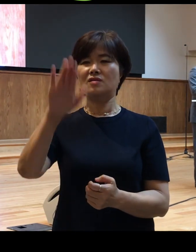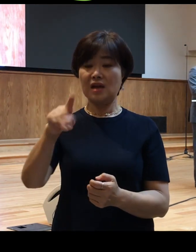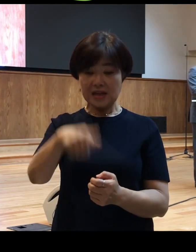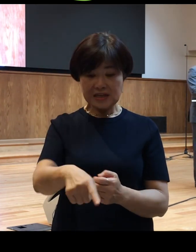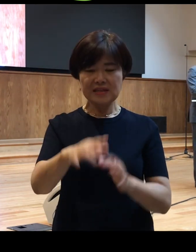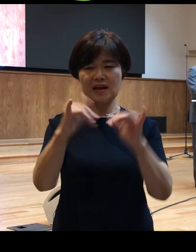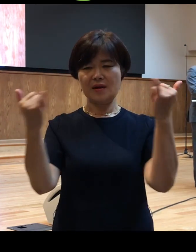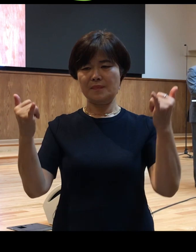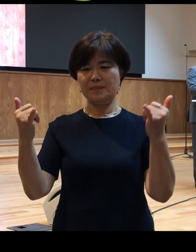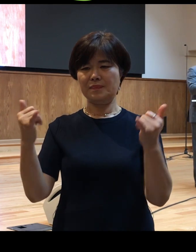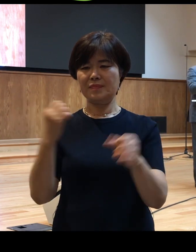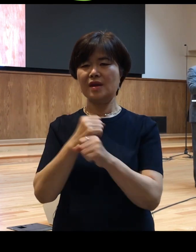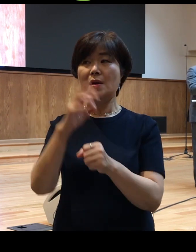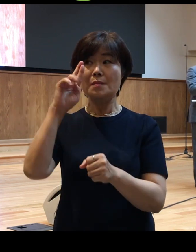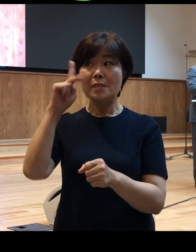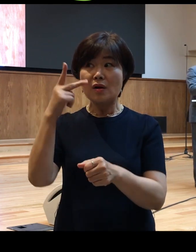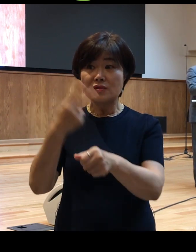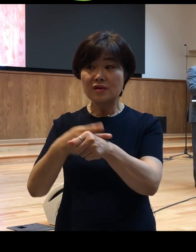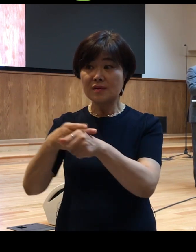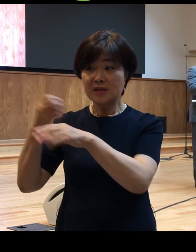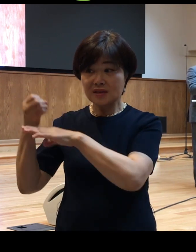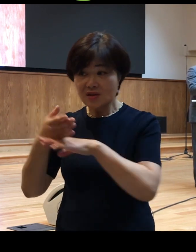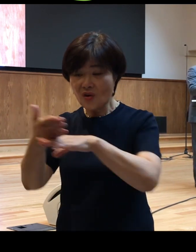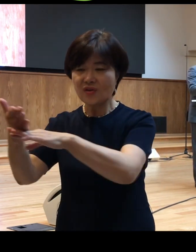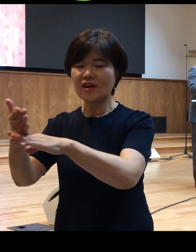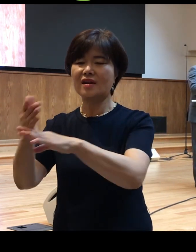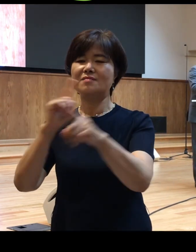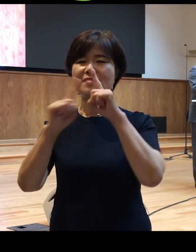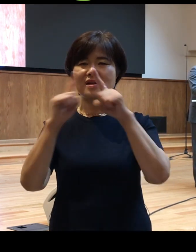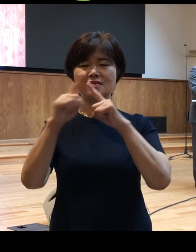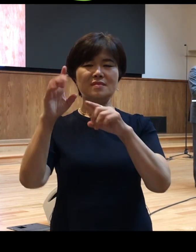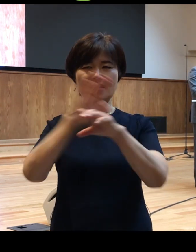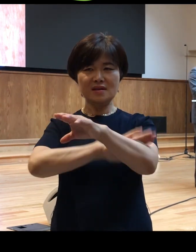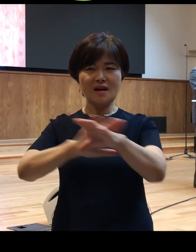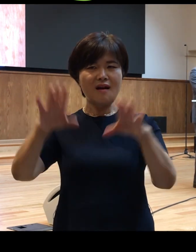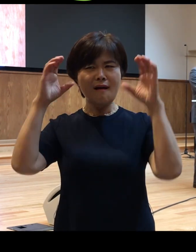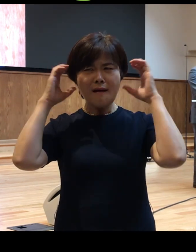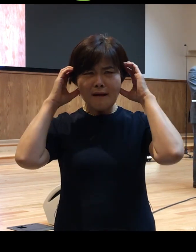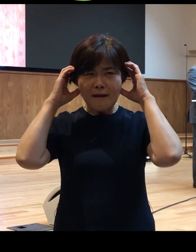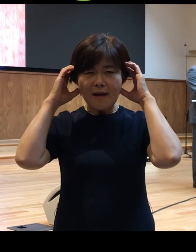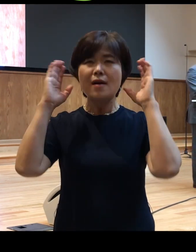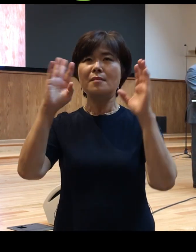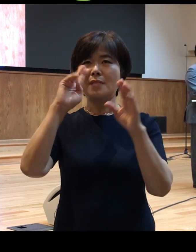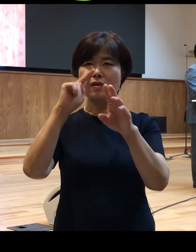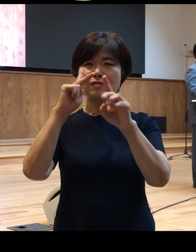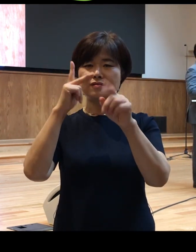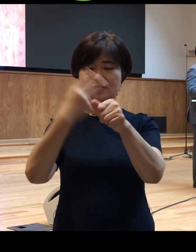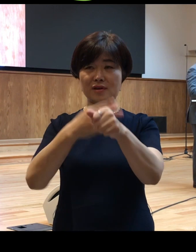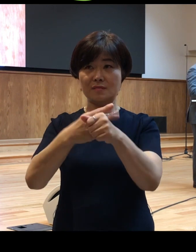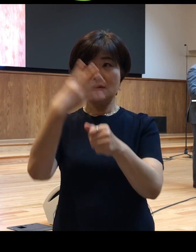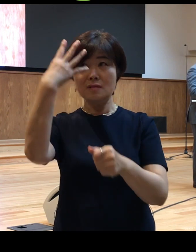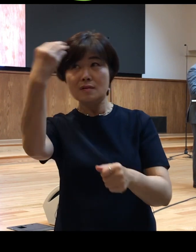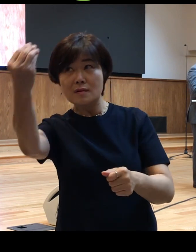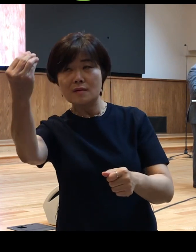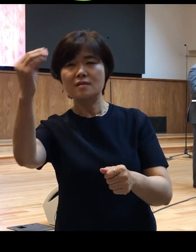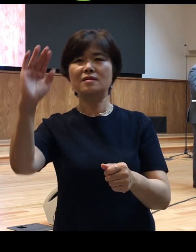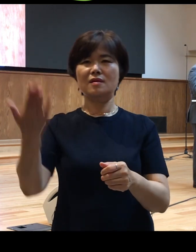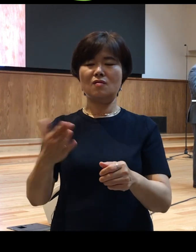바울이 전한 그 말씀에 귀를 기울이고 바울을 주목하고 그 마음에 구원 받을